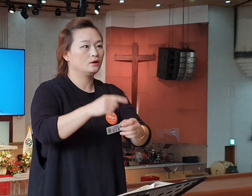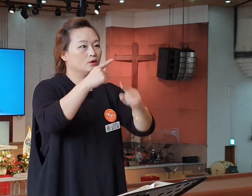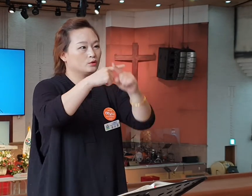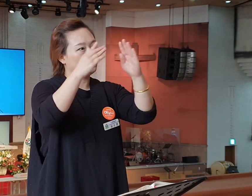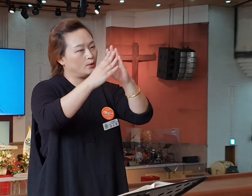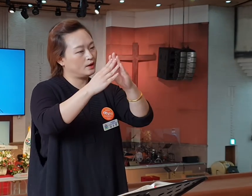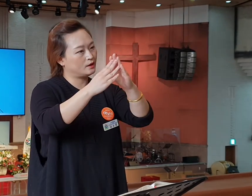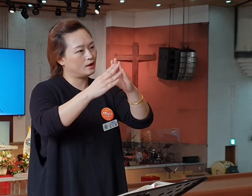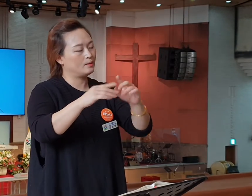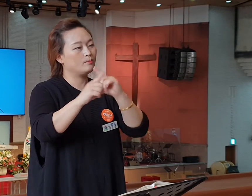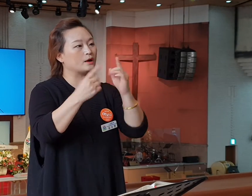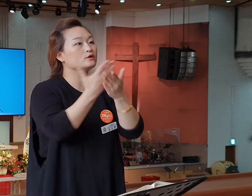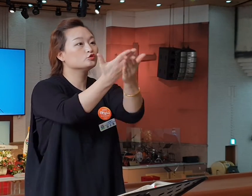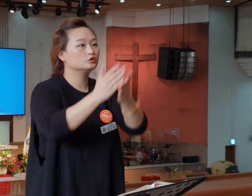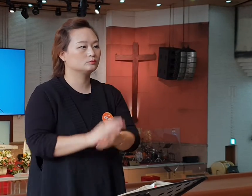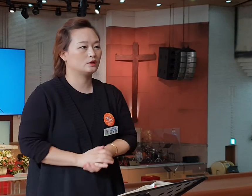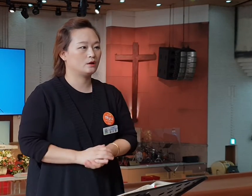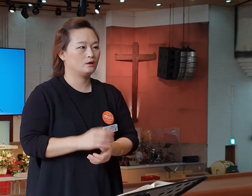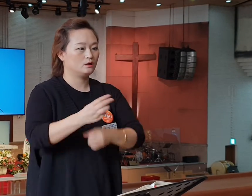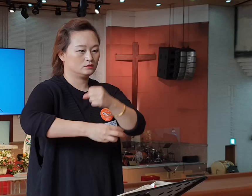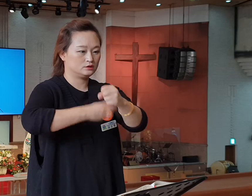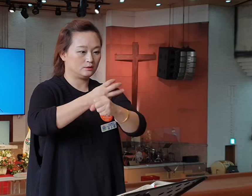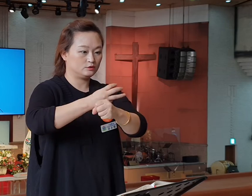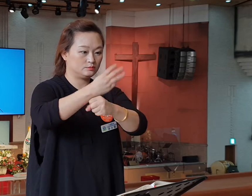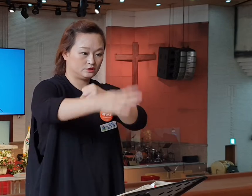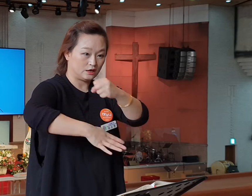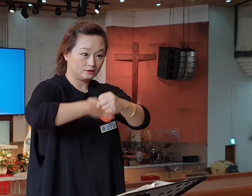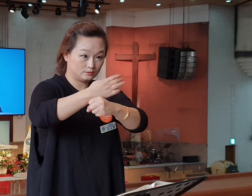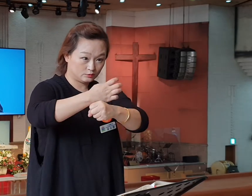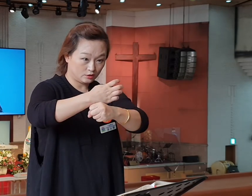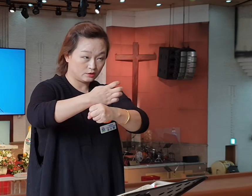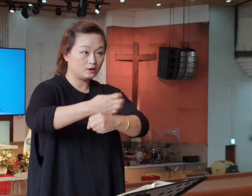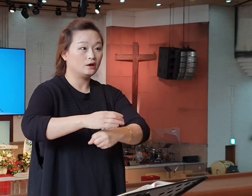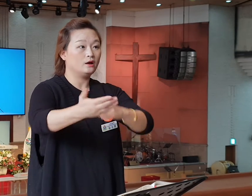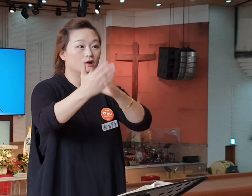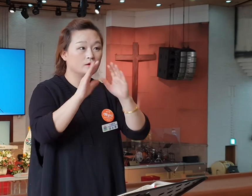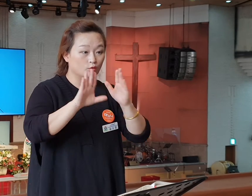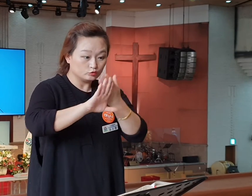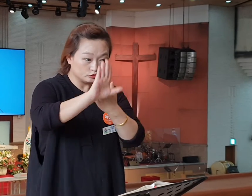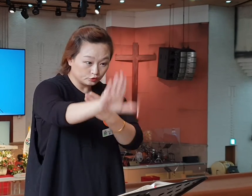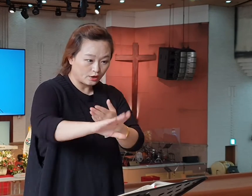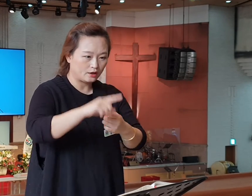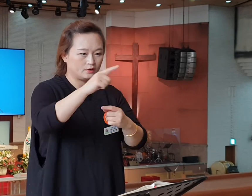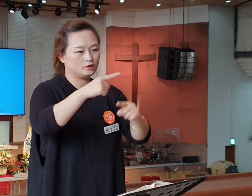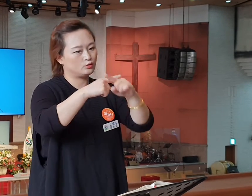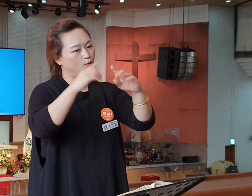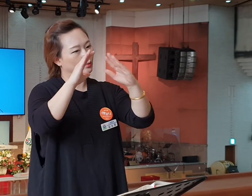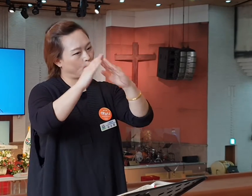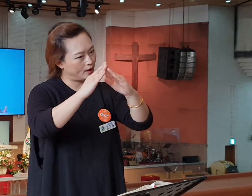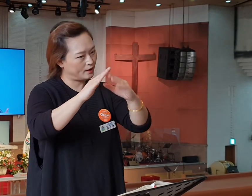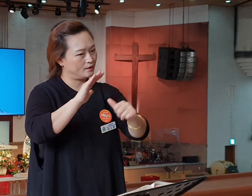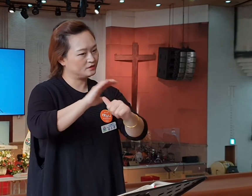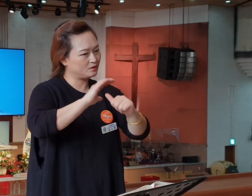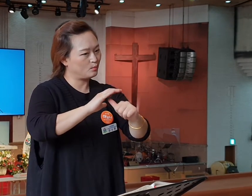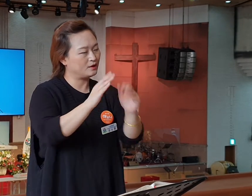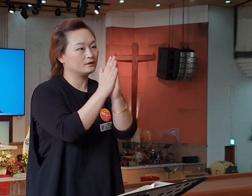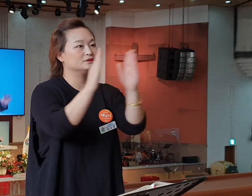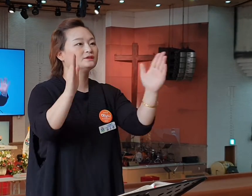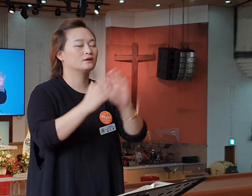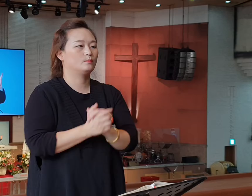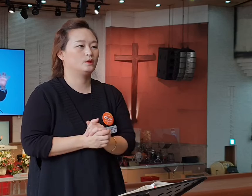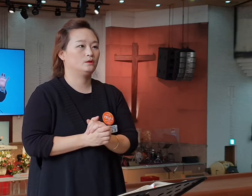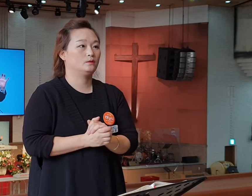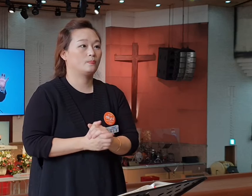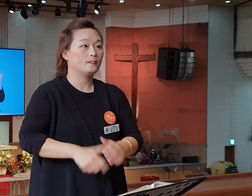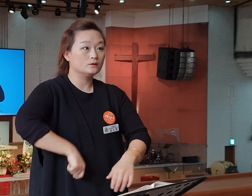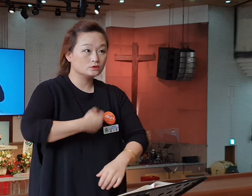찾아오십니다. 그러고 말씀하시죠. 그러나 너를 책망할 게 있단 말이에요. 요한이 가르치고 바울이 가르쳤던 교회예요.